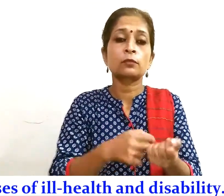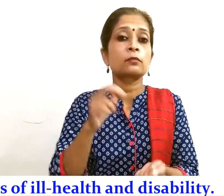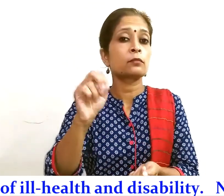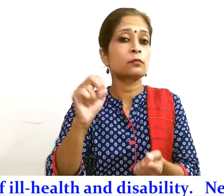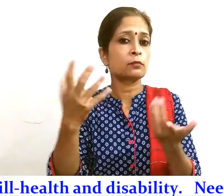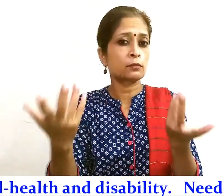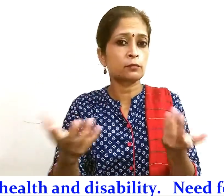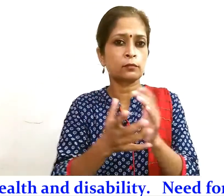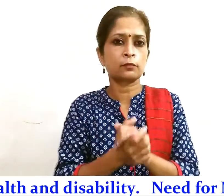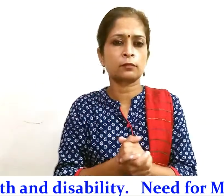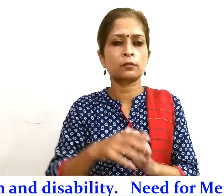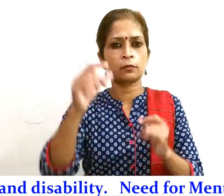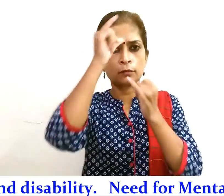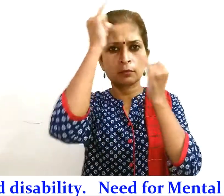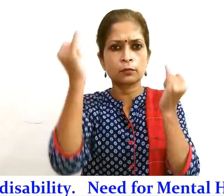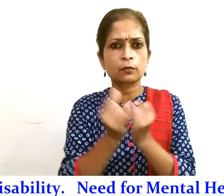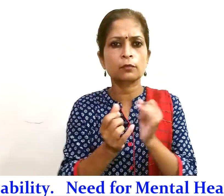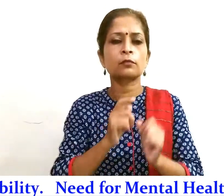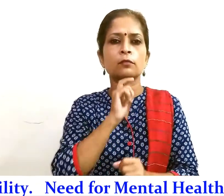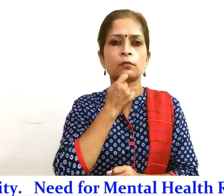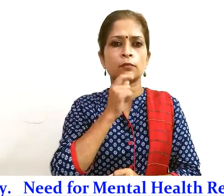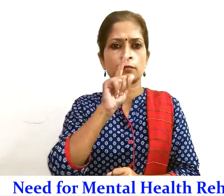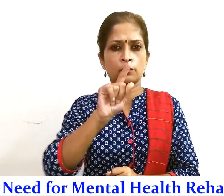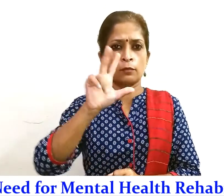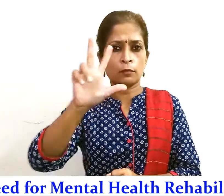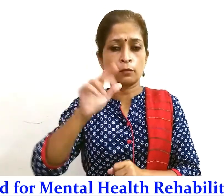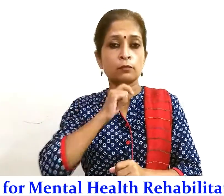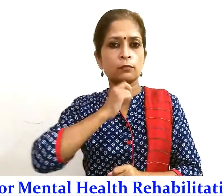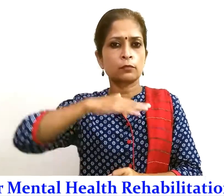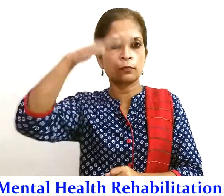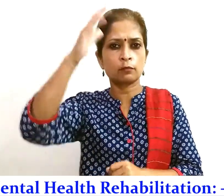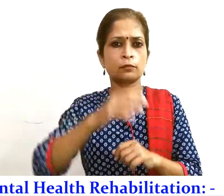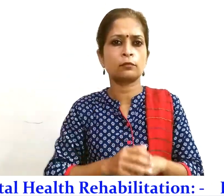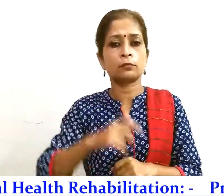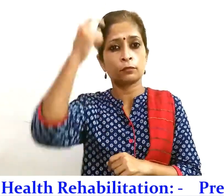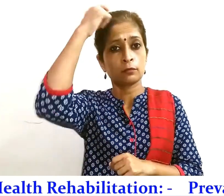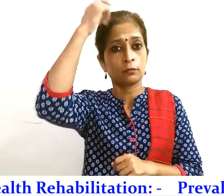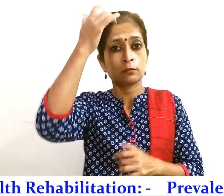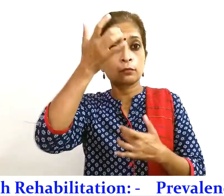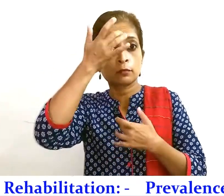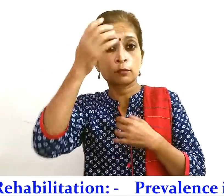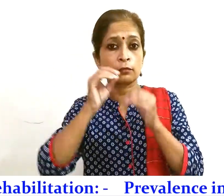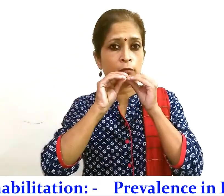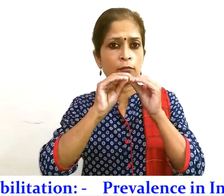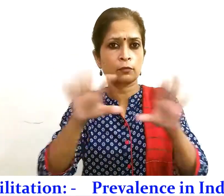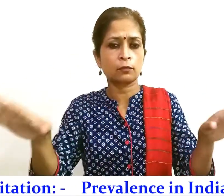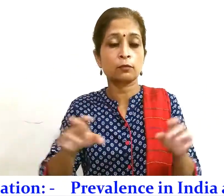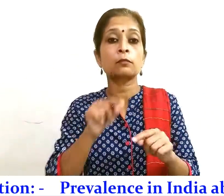आवश्यक्ता। भारत में 18 वर्ष से अधिक आयू में मानसिक रोगों का प्रसार 10